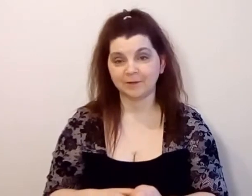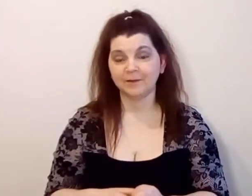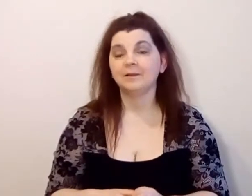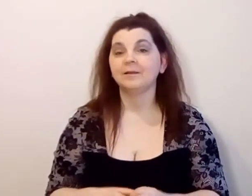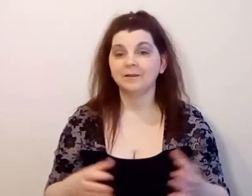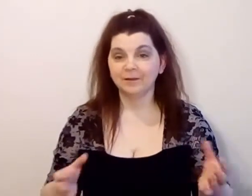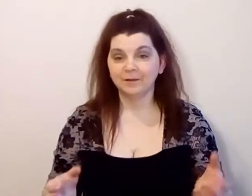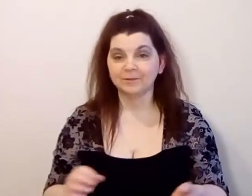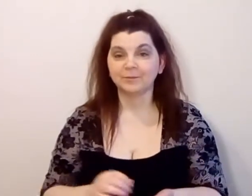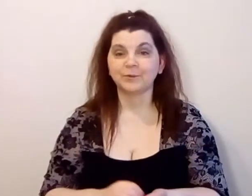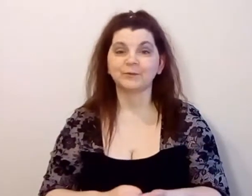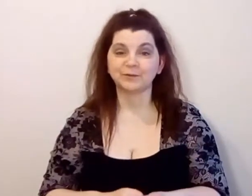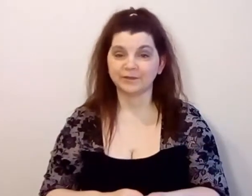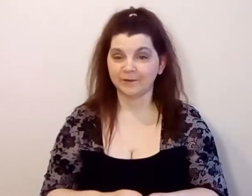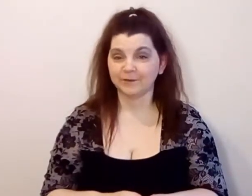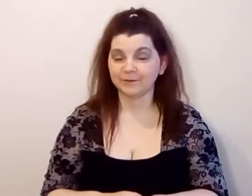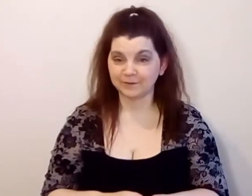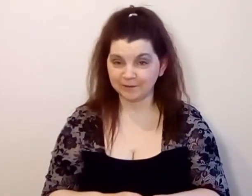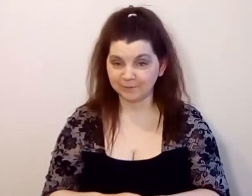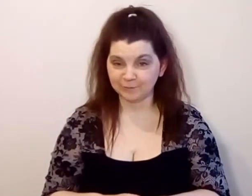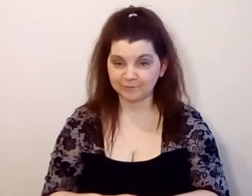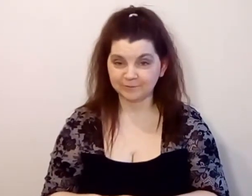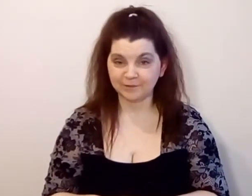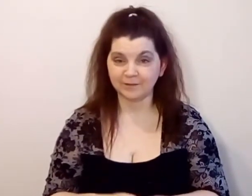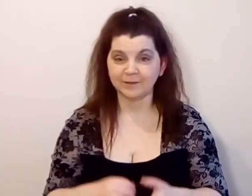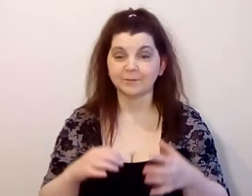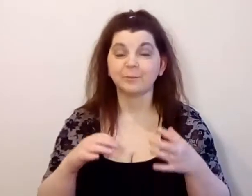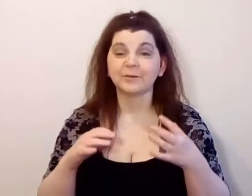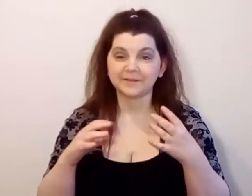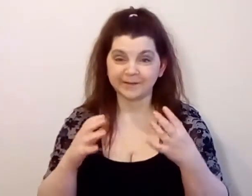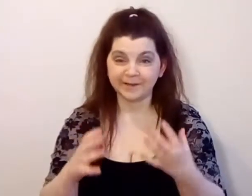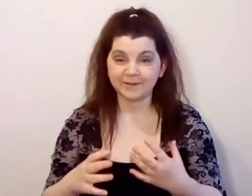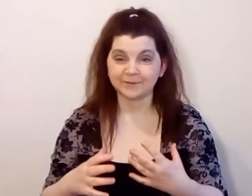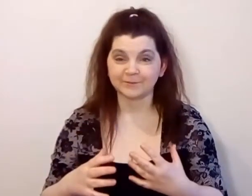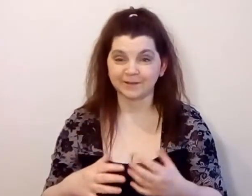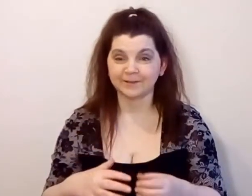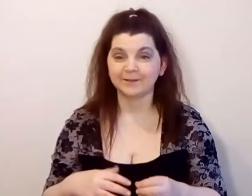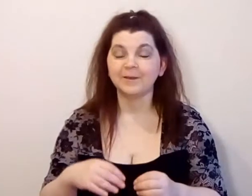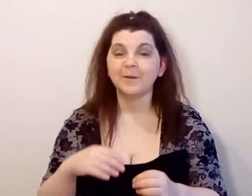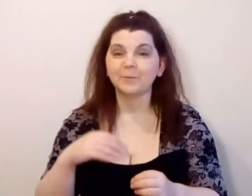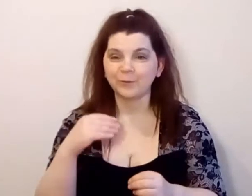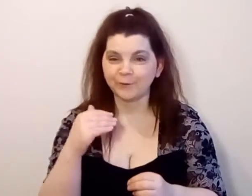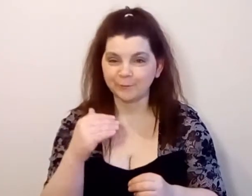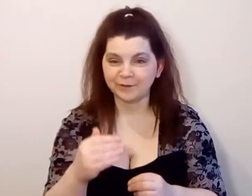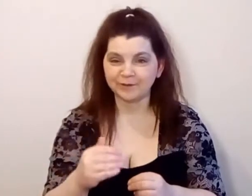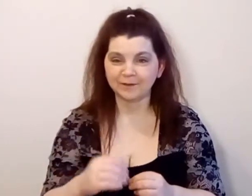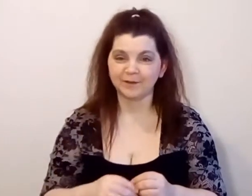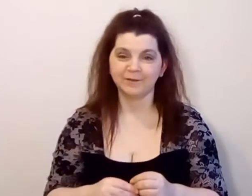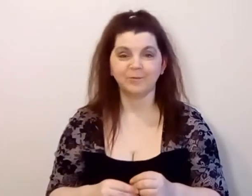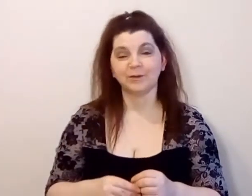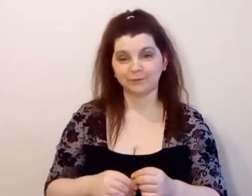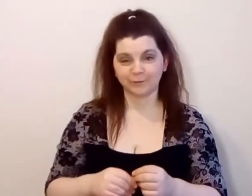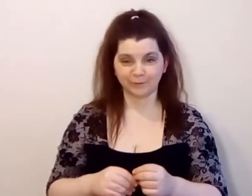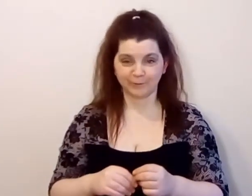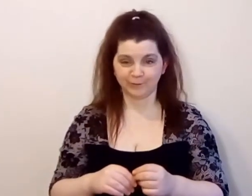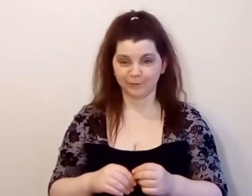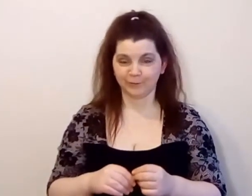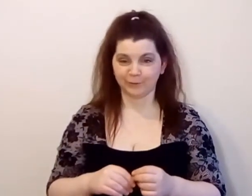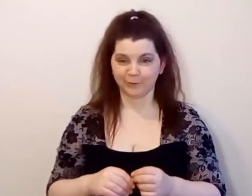просуждаю на эту тему и постараюсь вас переубедить на свою собственную сторону.